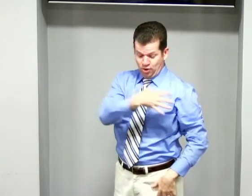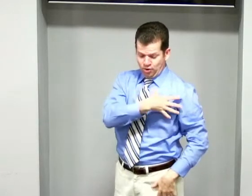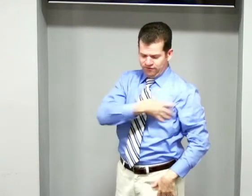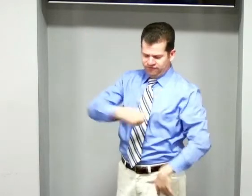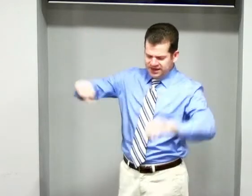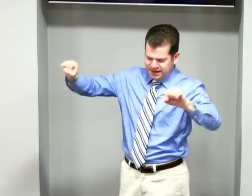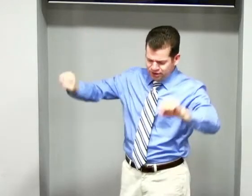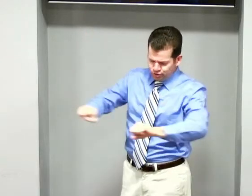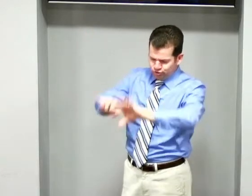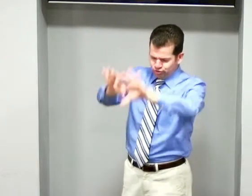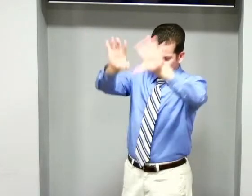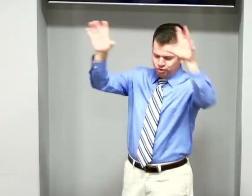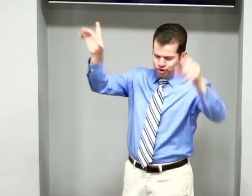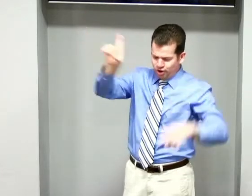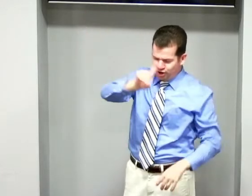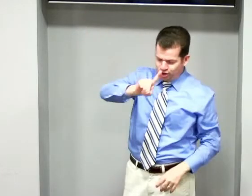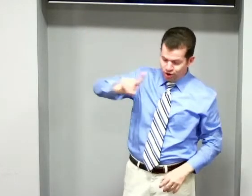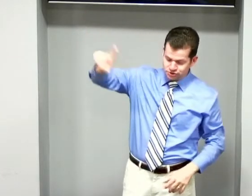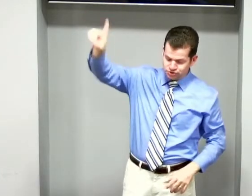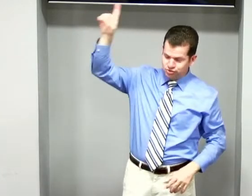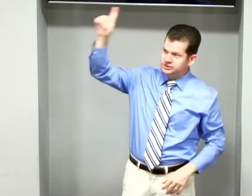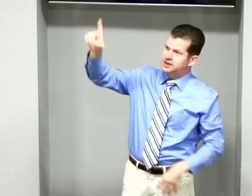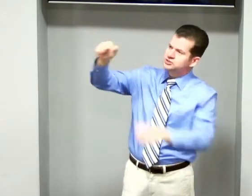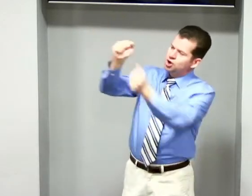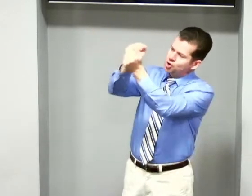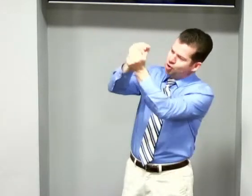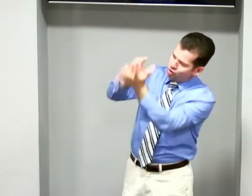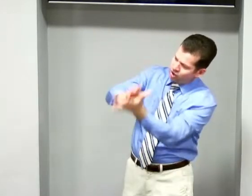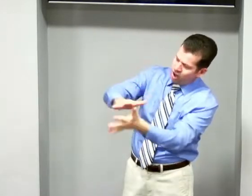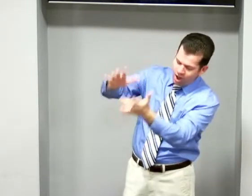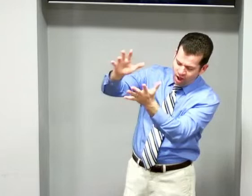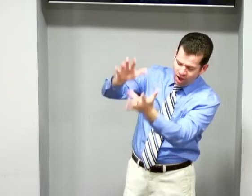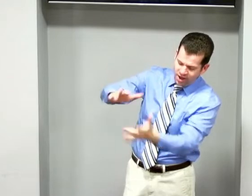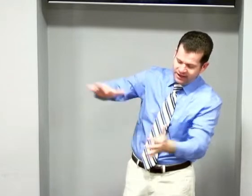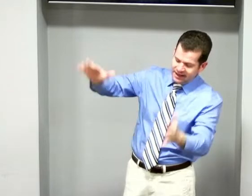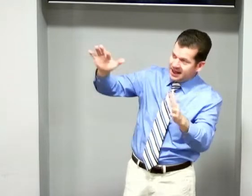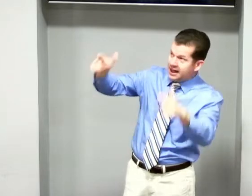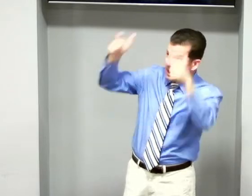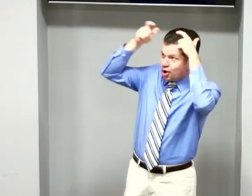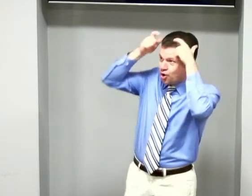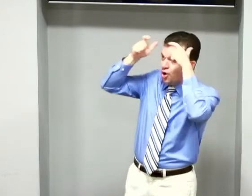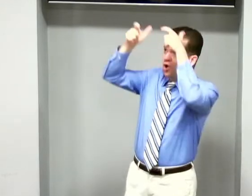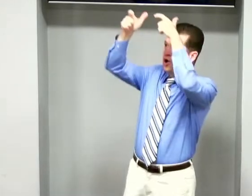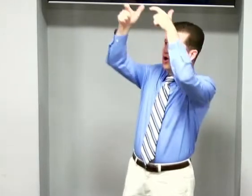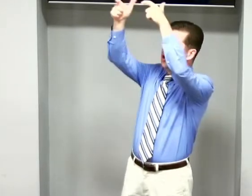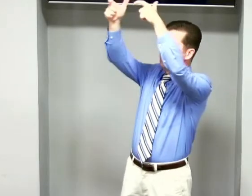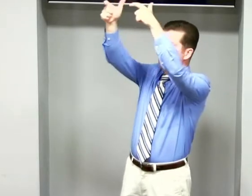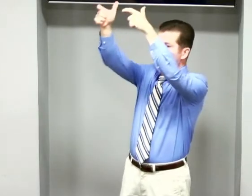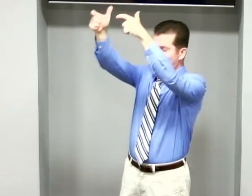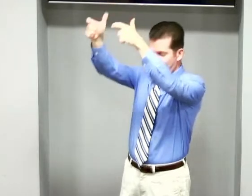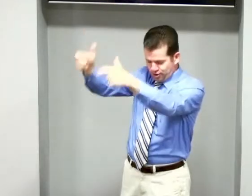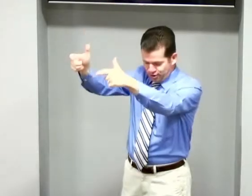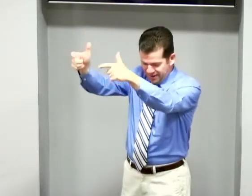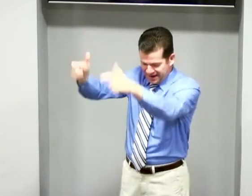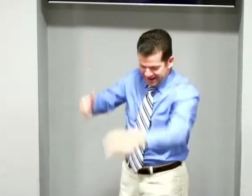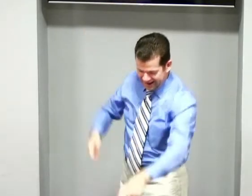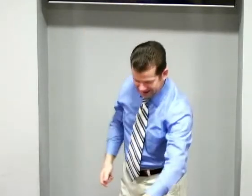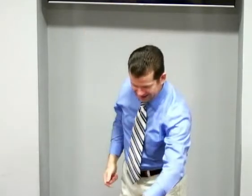O Filho do Glorioso Deus, com glória coroai.